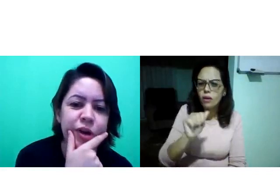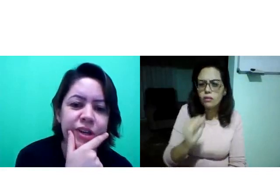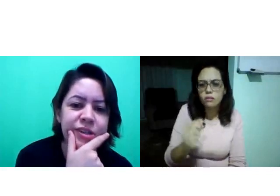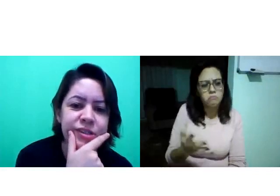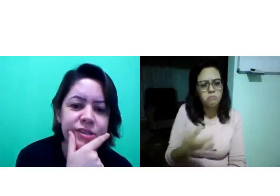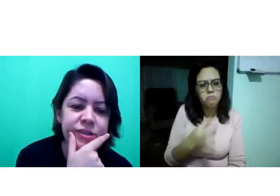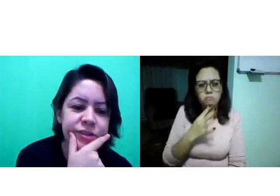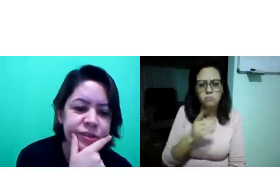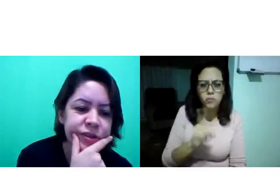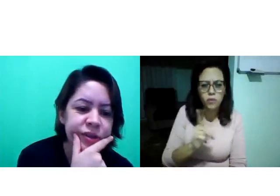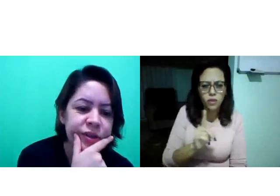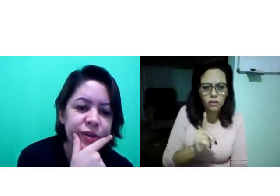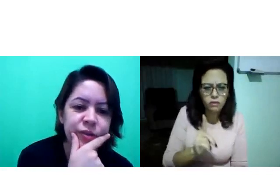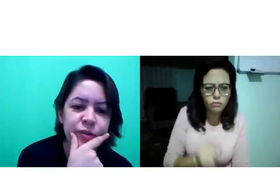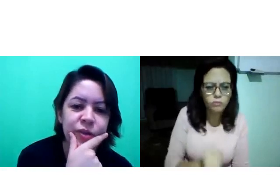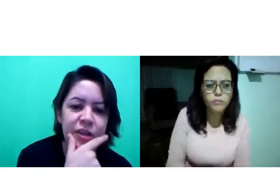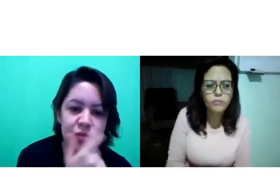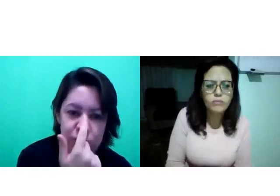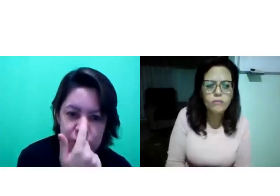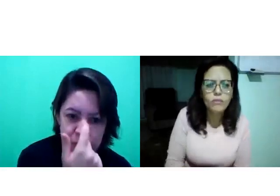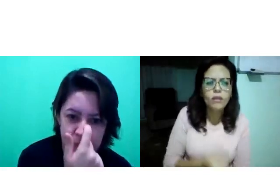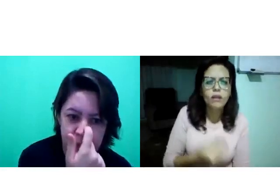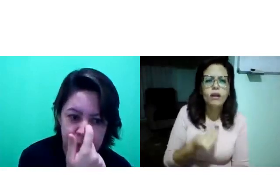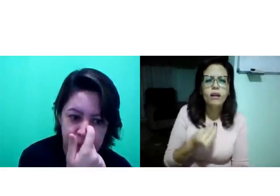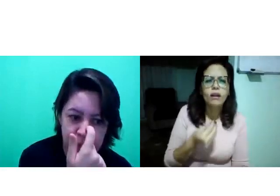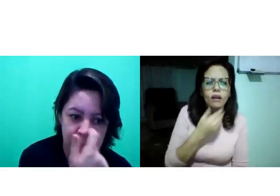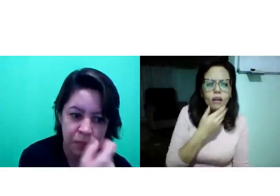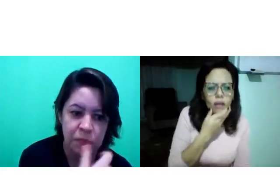Boias? Eu não conheço.